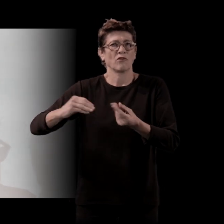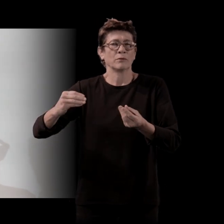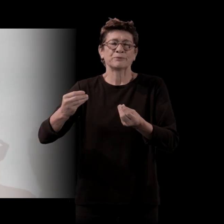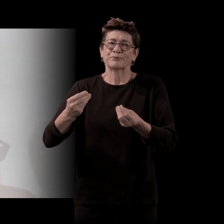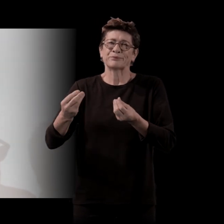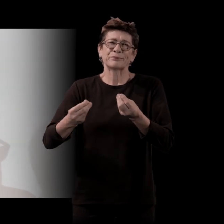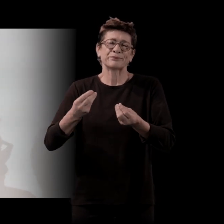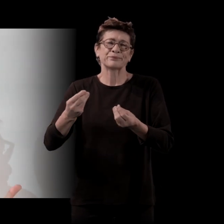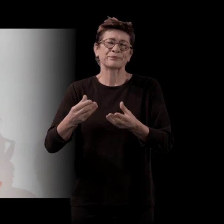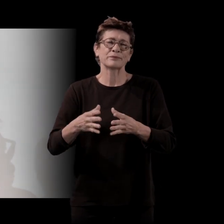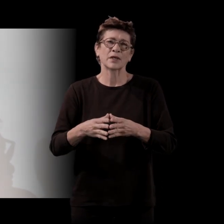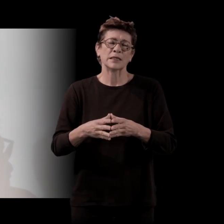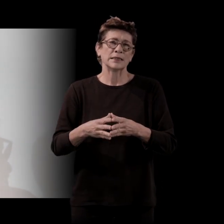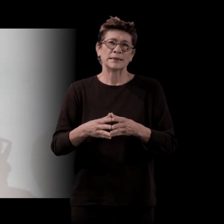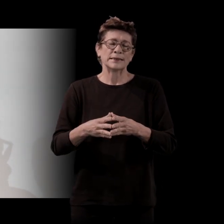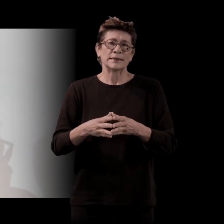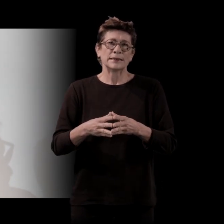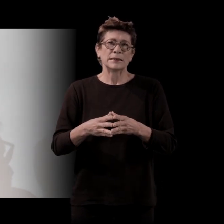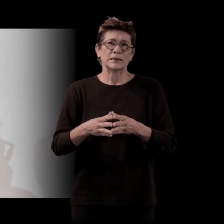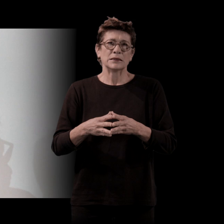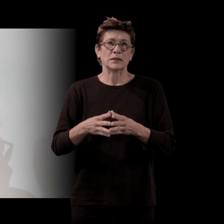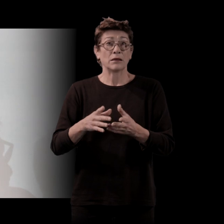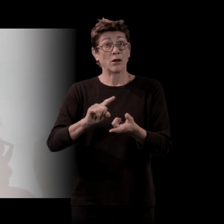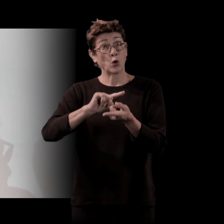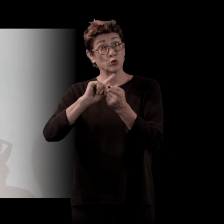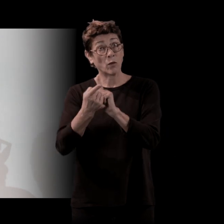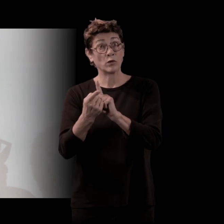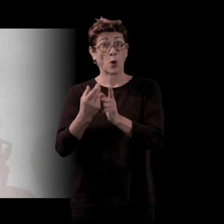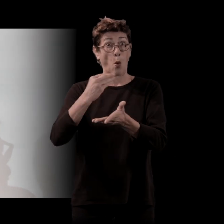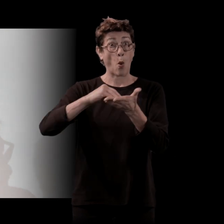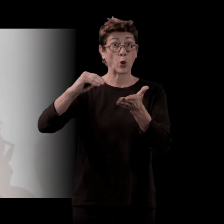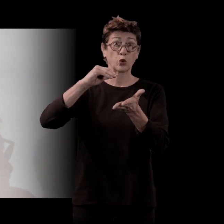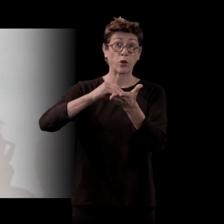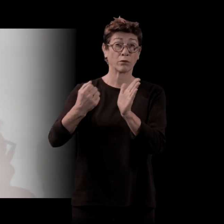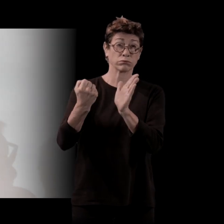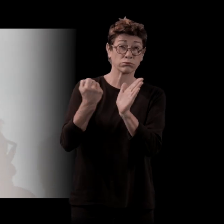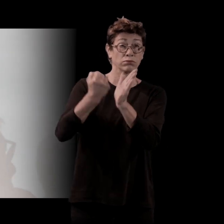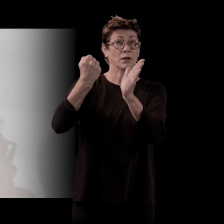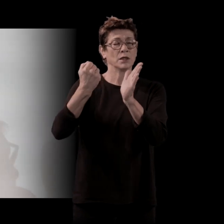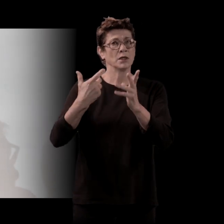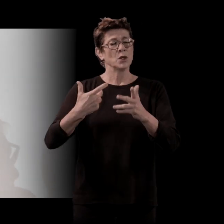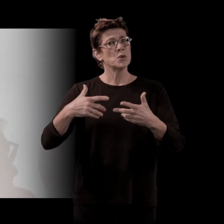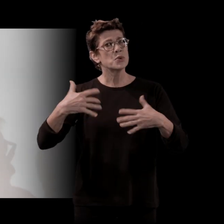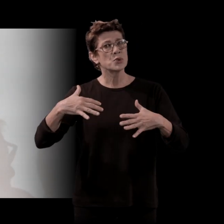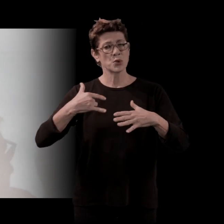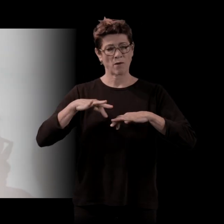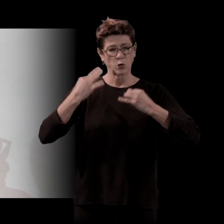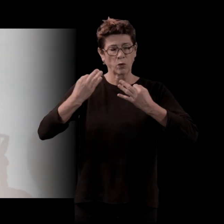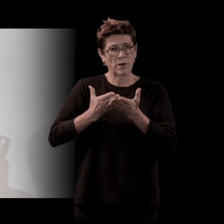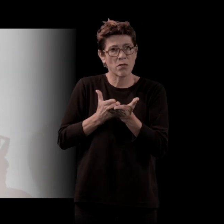Enfin, devenir un vrai auteur,'est trouver une chose, quand même, c'est sa voix, sa manière, son style. Et ça, ça prend vraiment du temps.